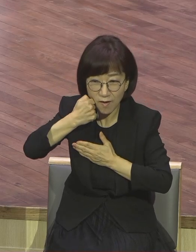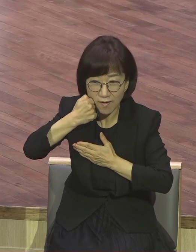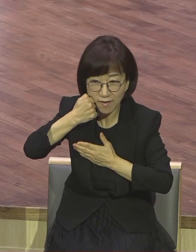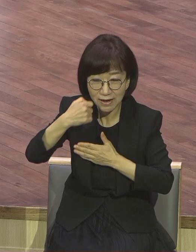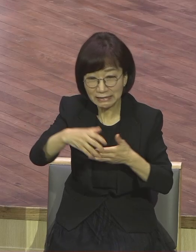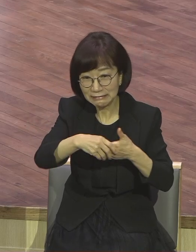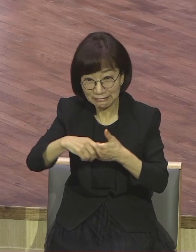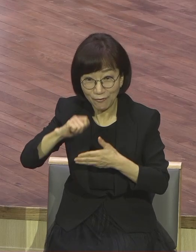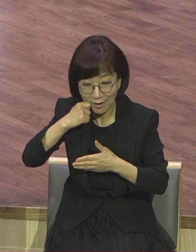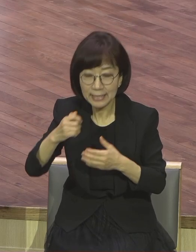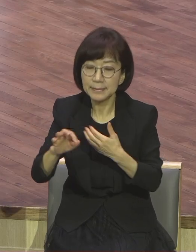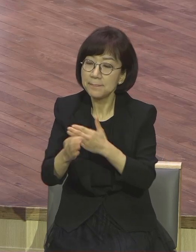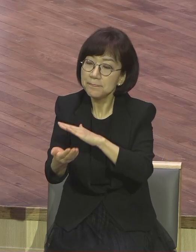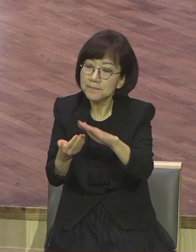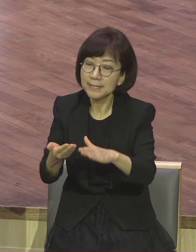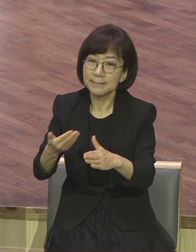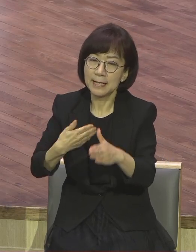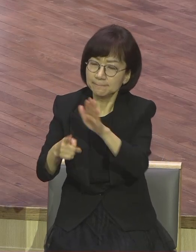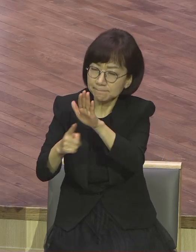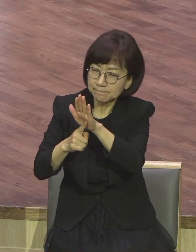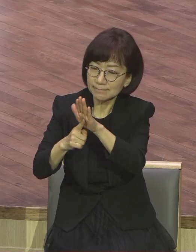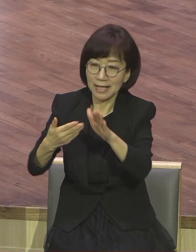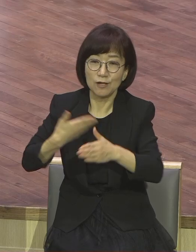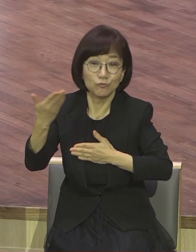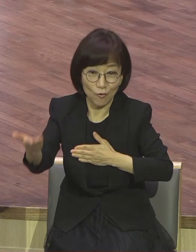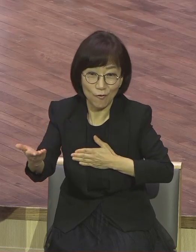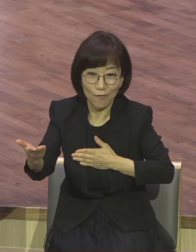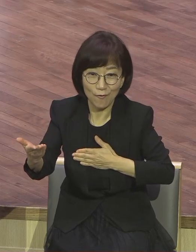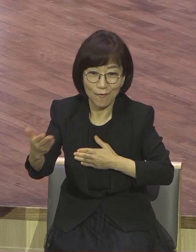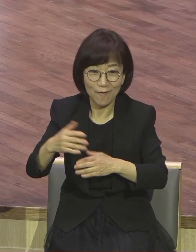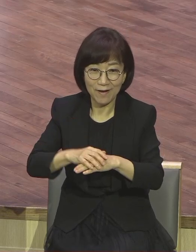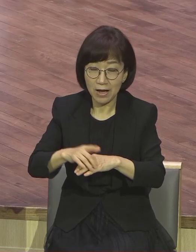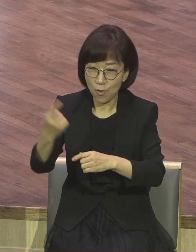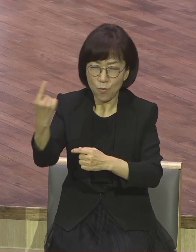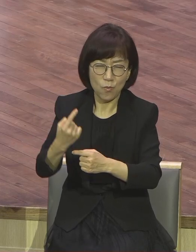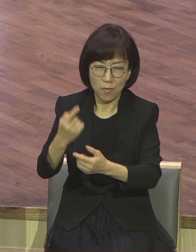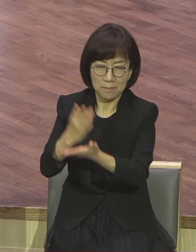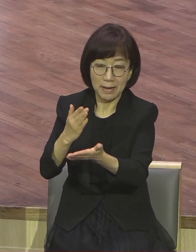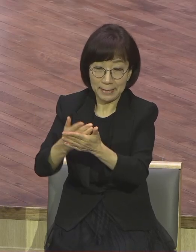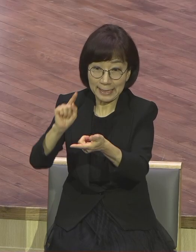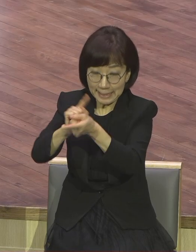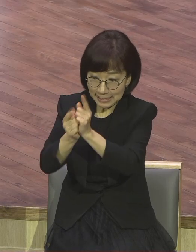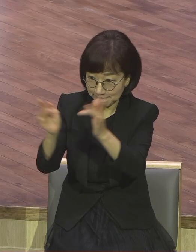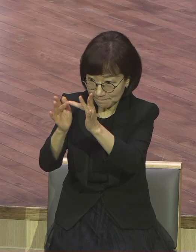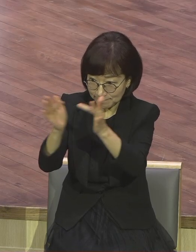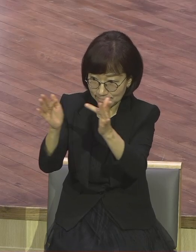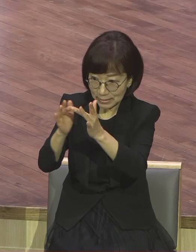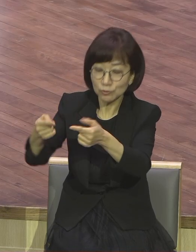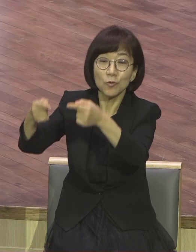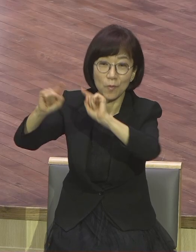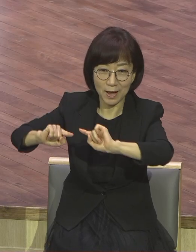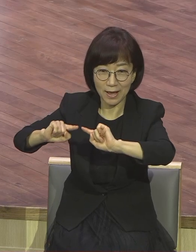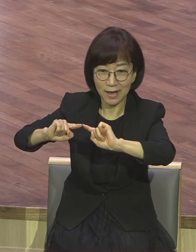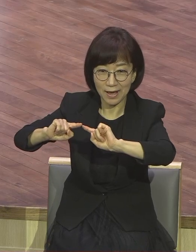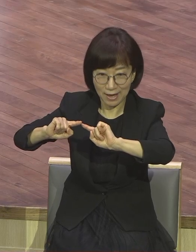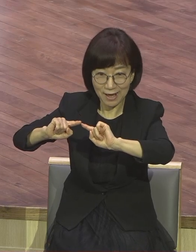소개를 잘 미리 미리 미리 해서 그렇게 한 번 덜은 온라인을 통해서라도 예수님을